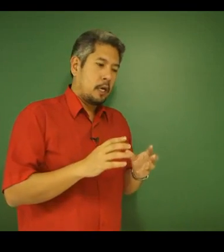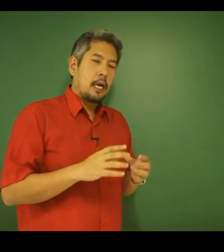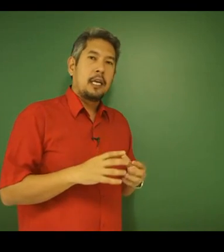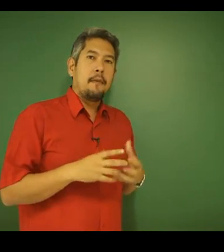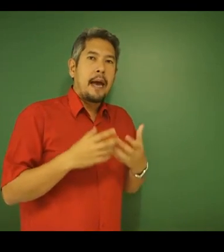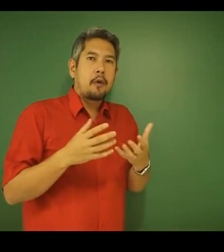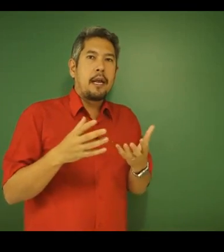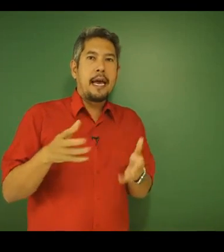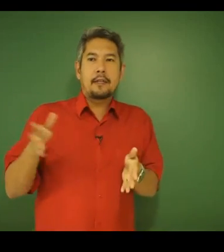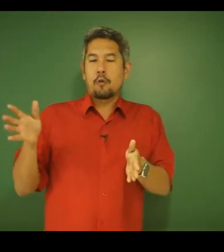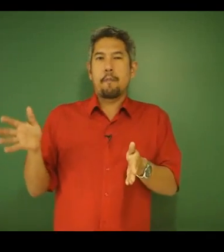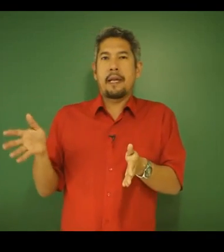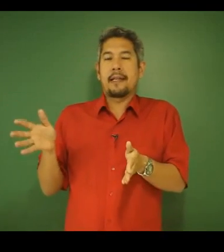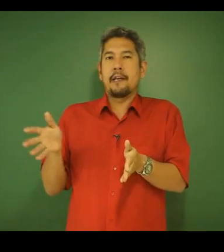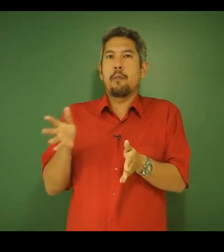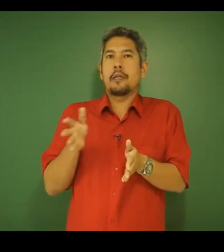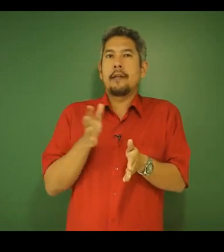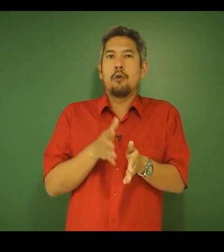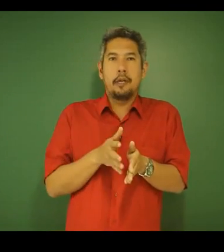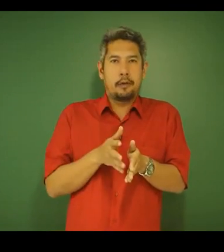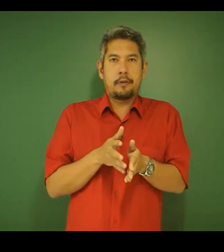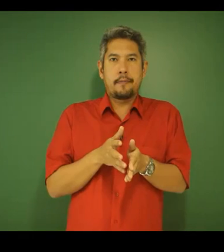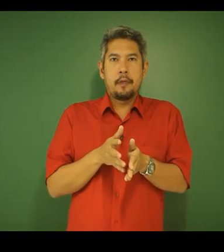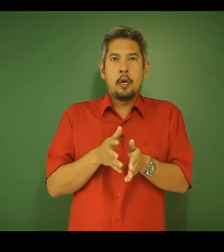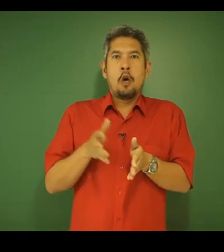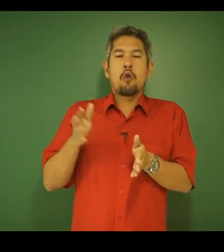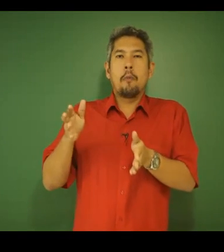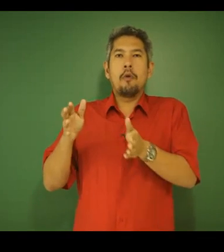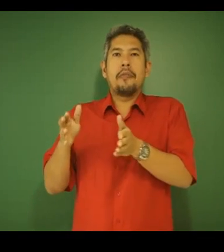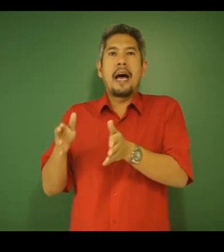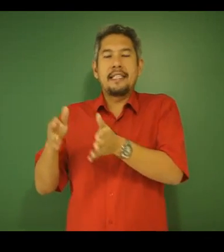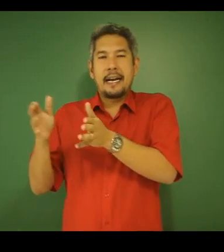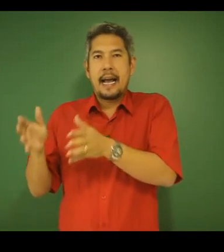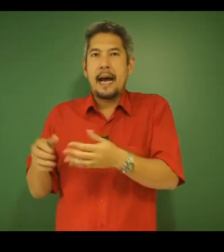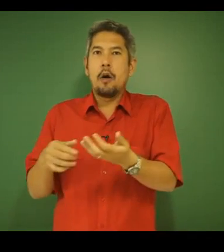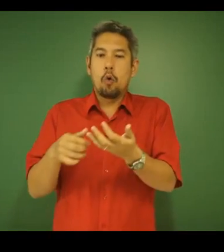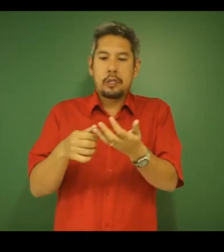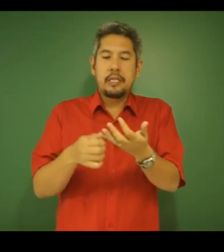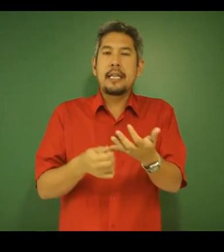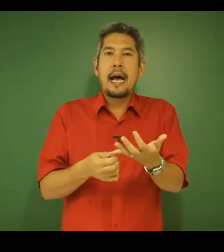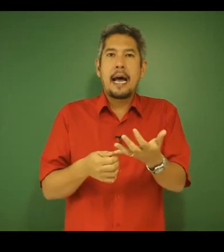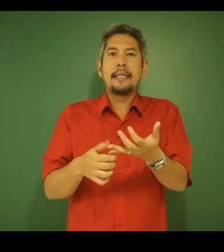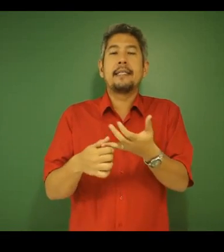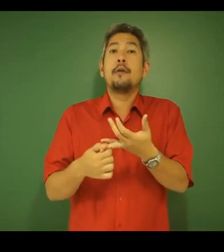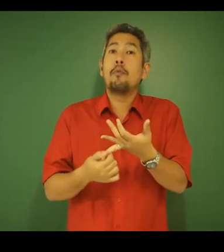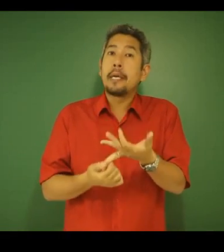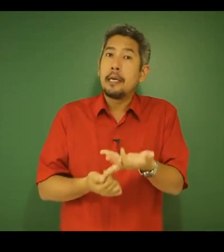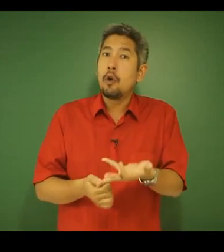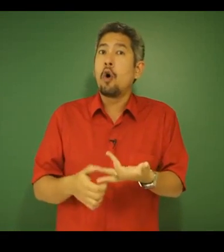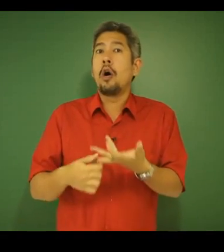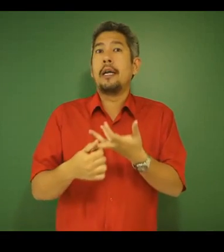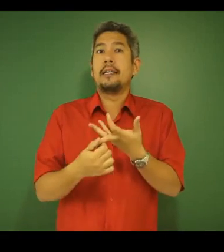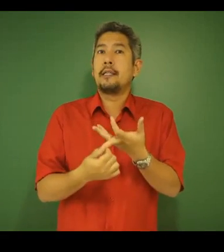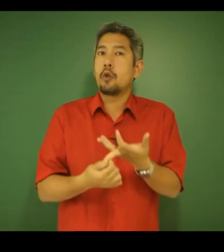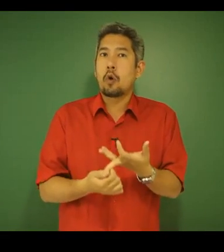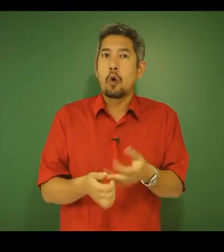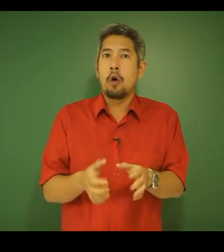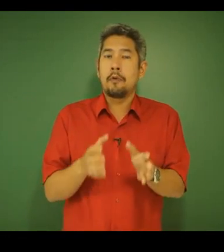que liberam elétrons para transportadores, como NADH, oxidase, ubiquinona, citocromos,